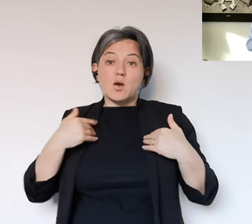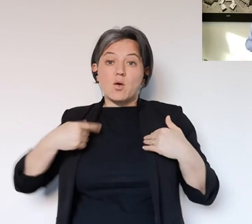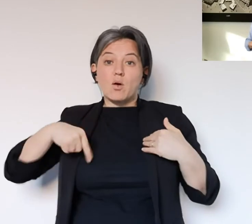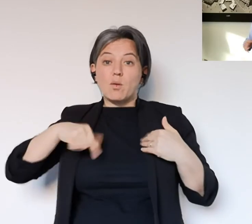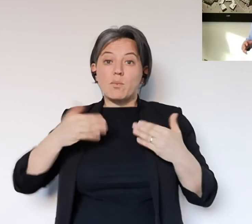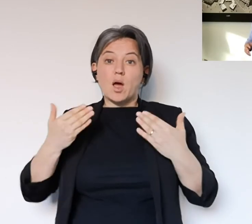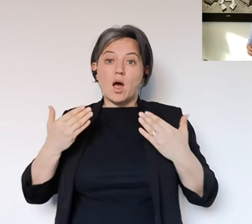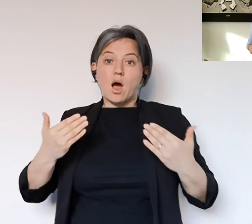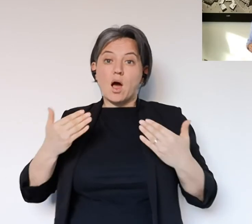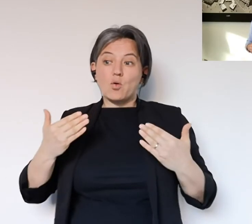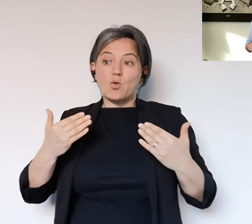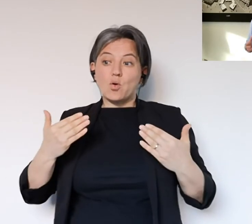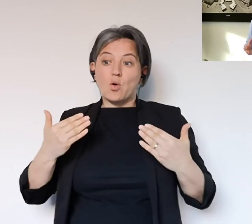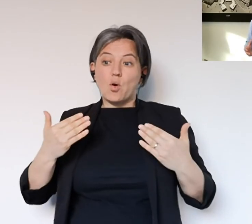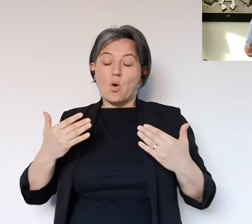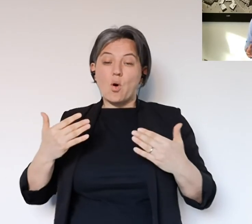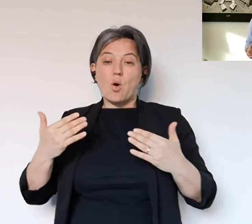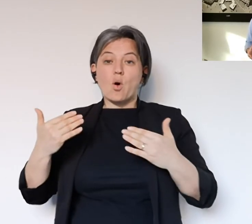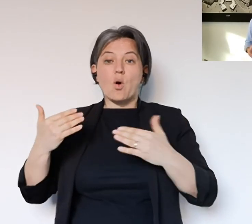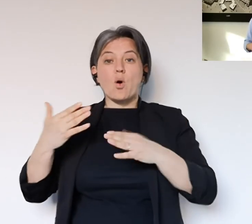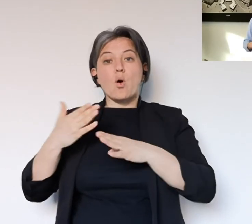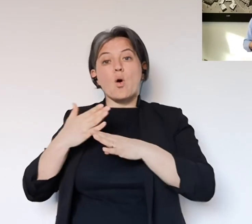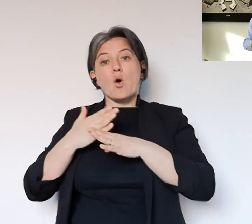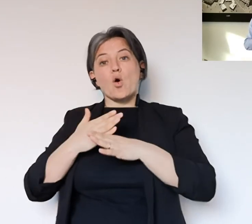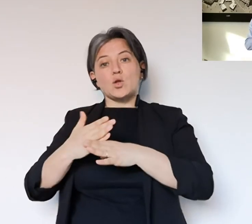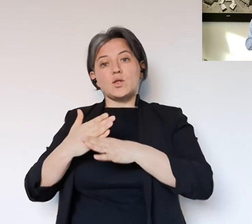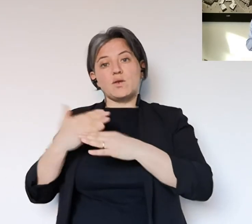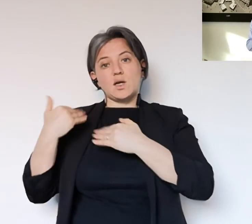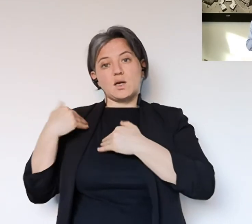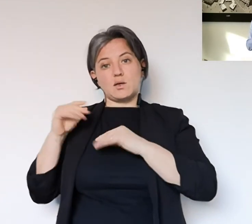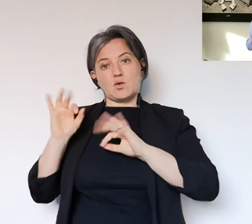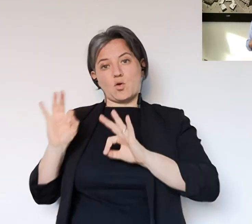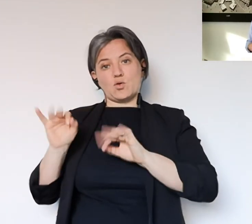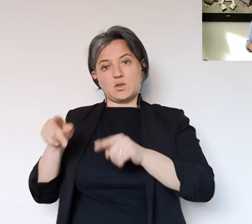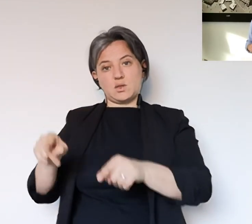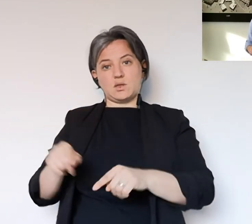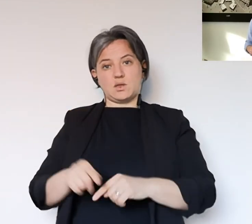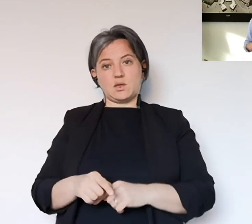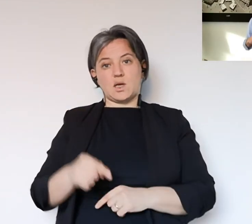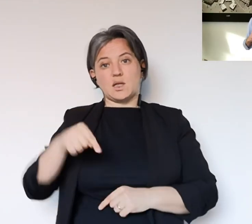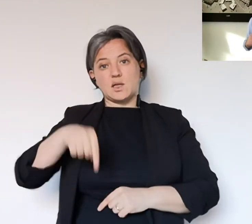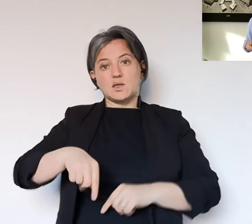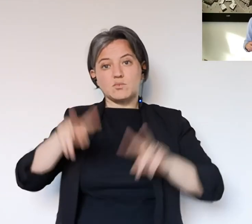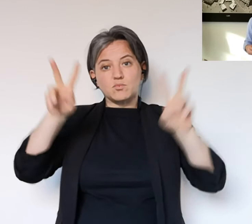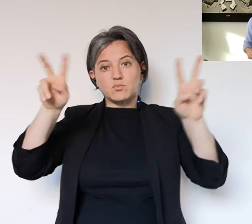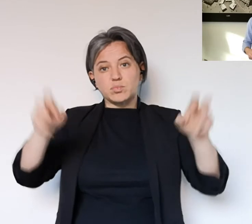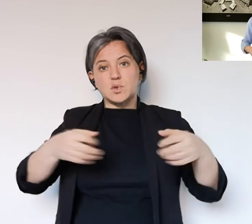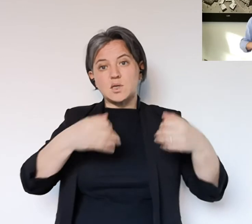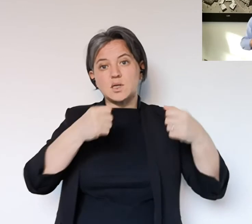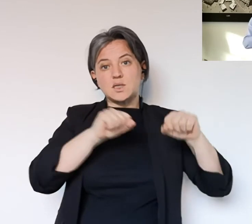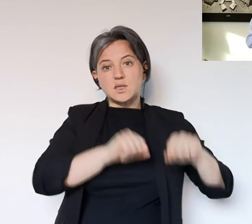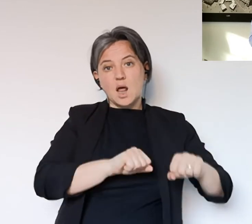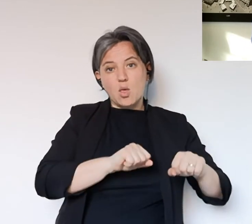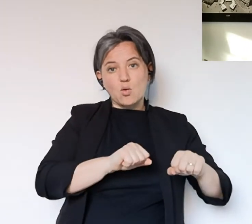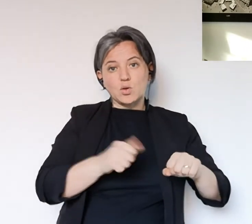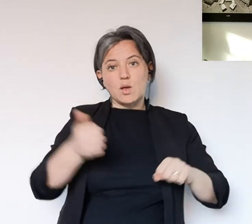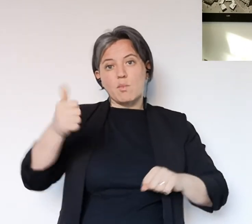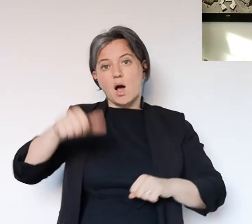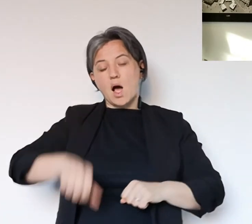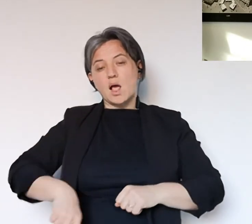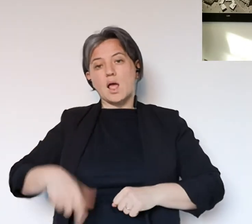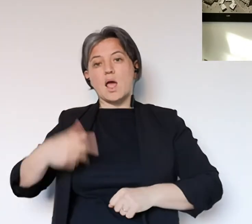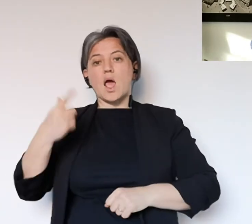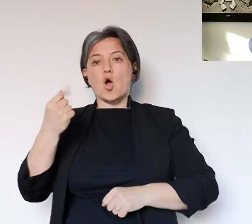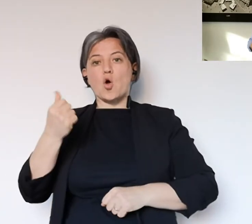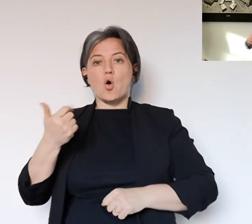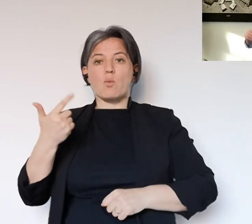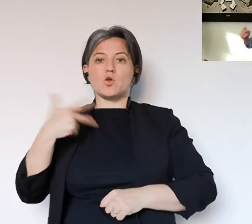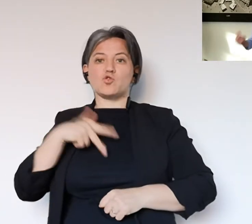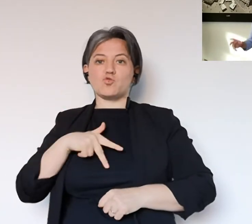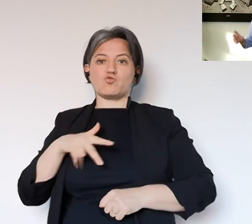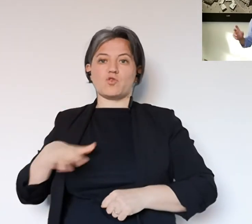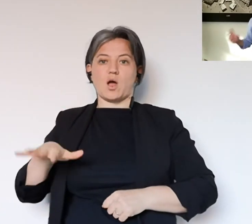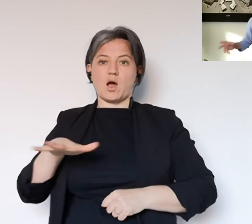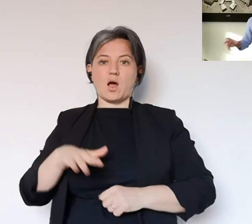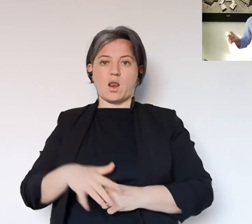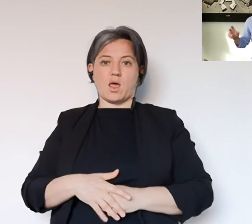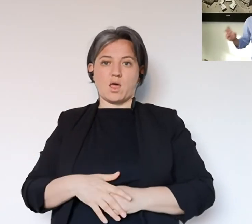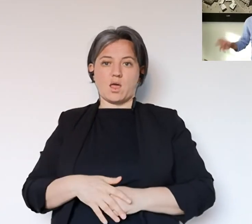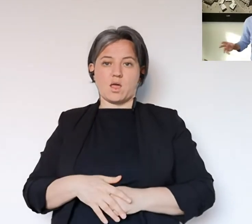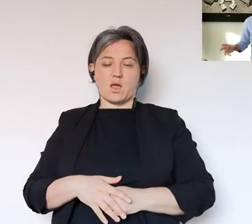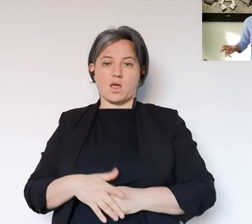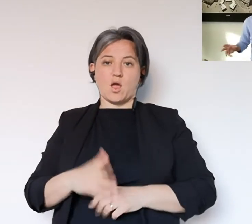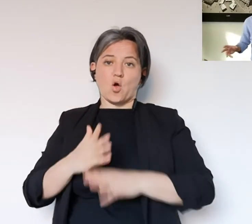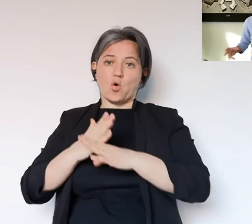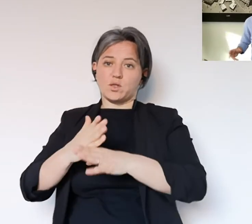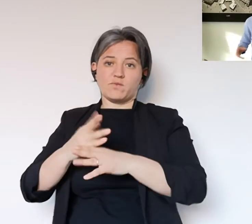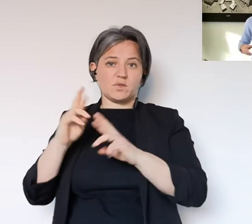guidi verso una fase dove quel livello di responsabilità viene condivisa oggi dal punto di vista della salute domani anche da un